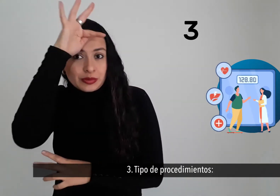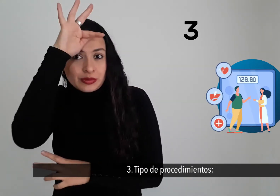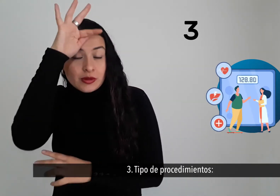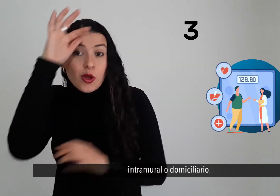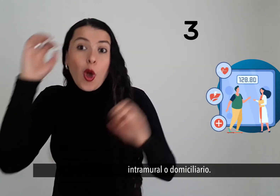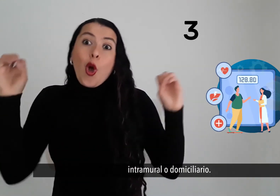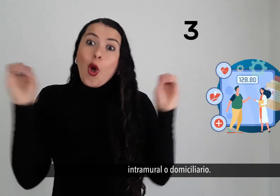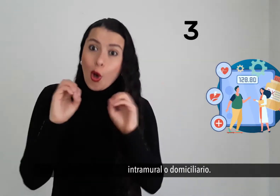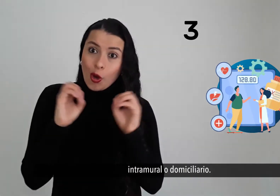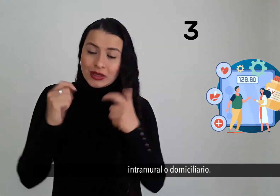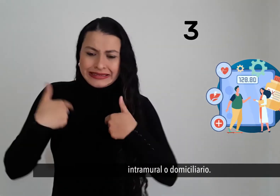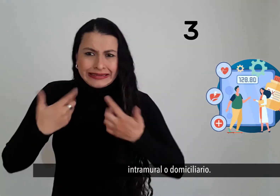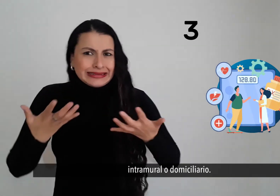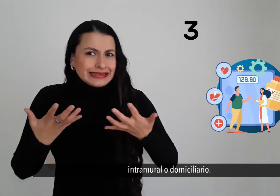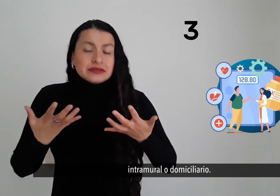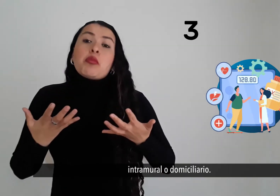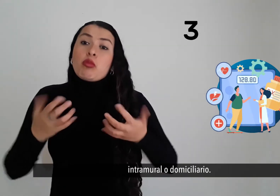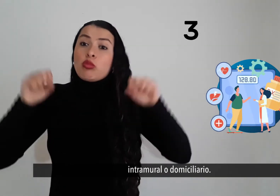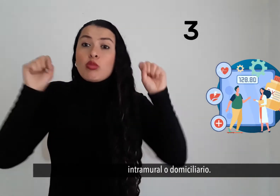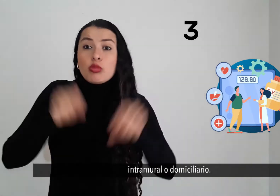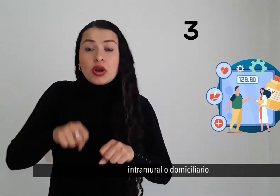Intramural o domiciliario